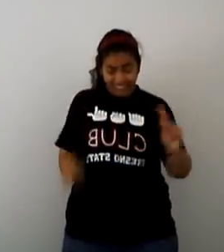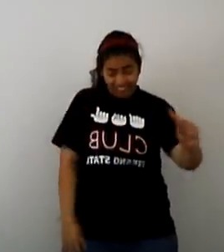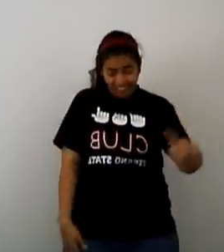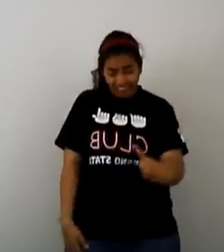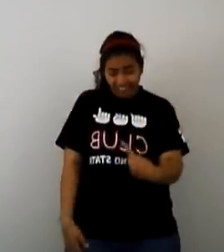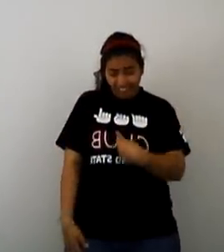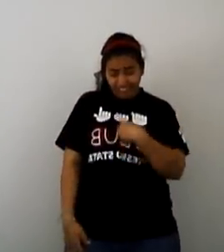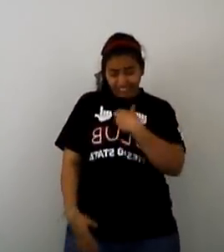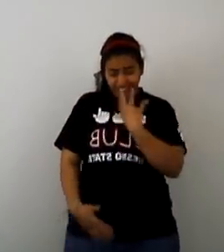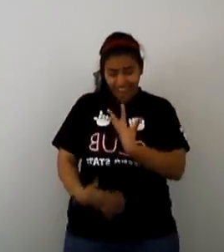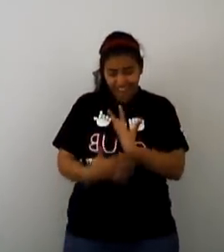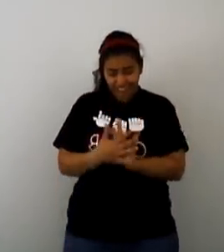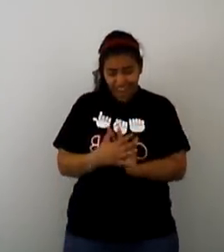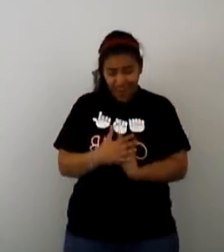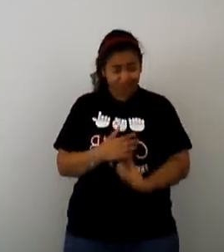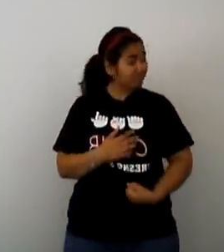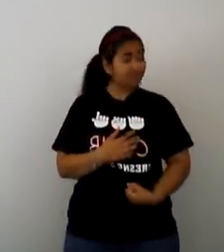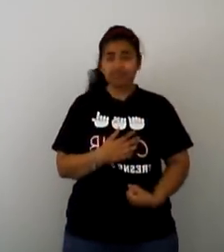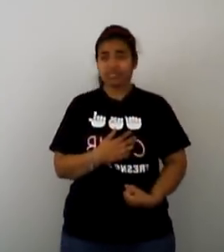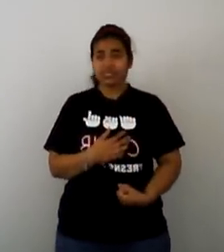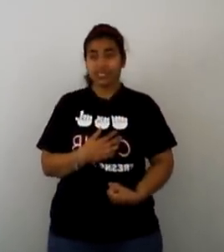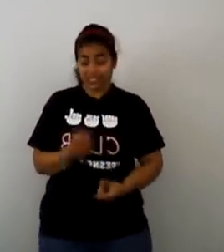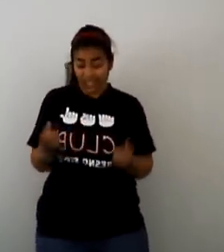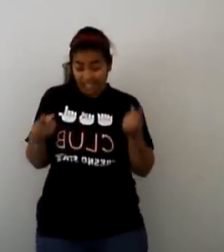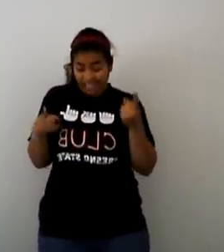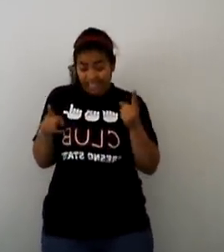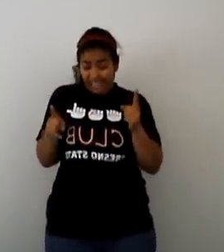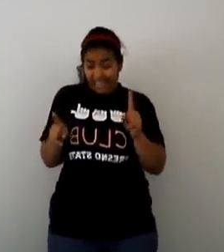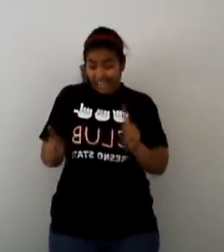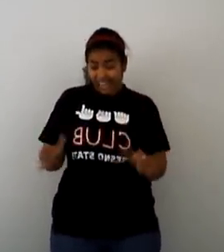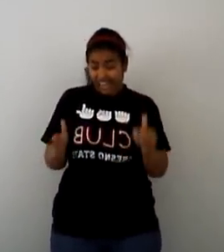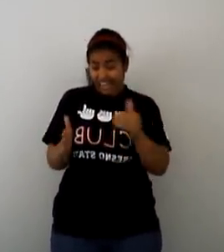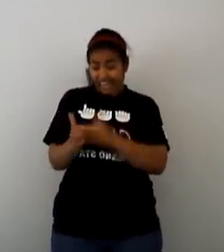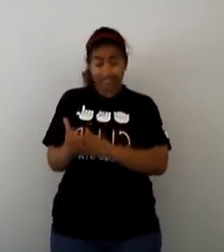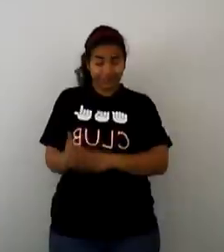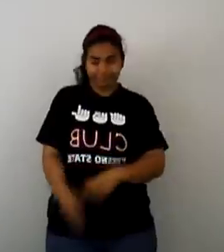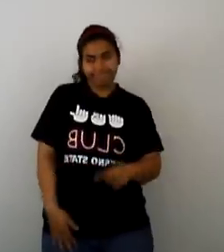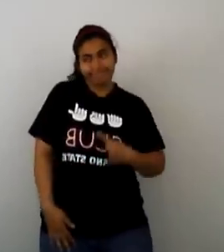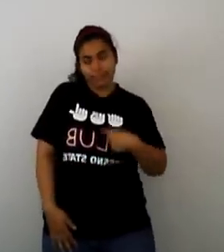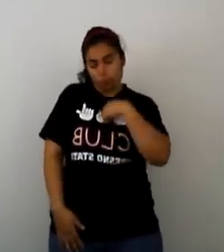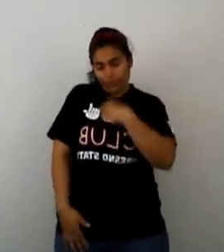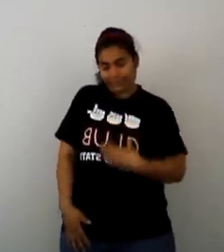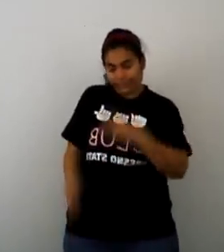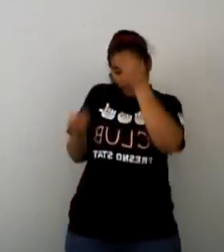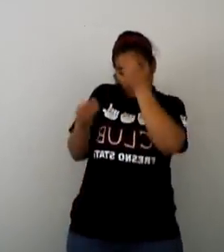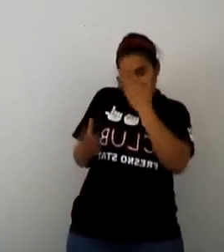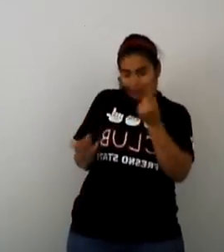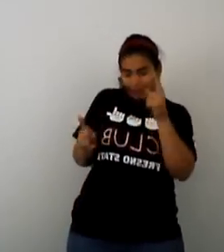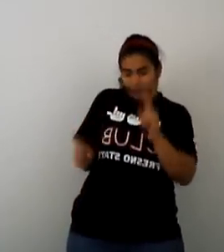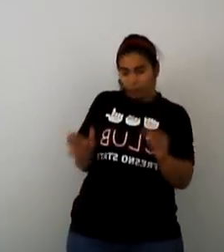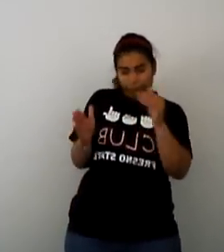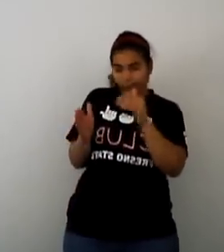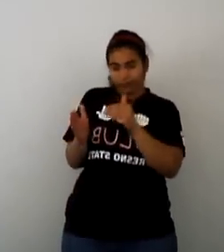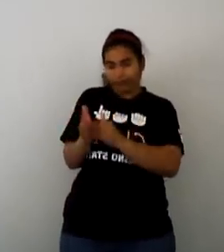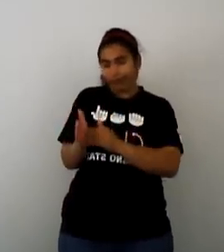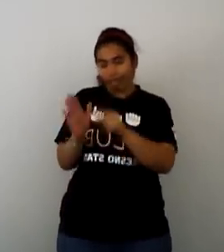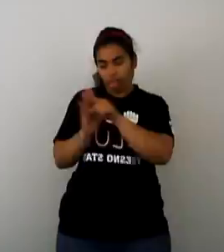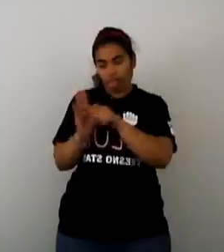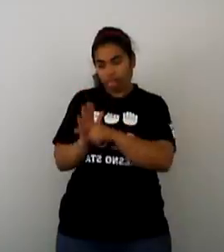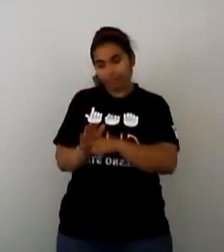Marcaron otro triste episodio en tu vida Quisiera decirte que no Volverá a ocurrirte, pero no, no Yo no estoy